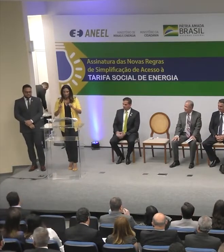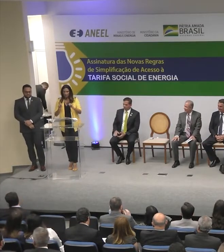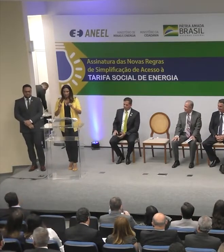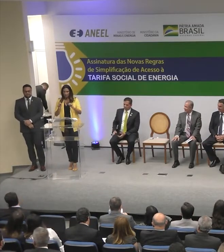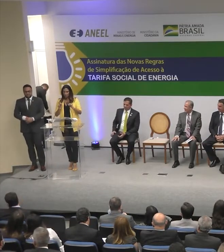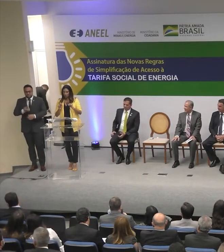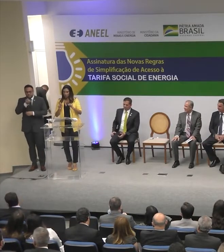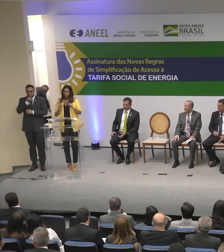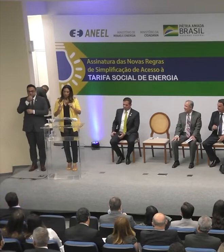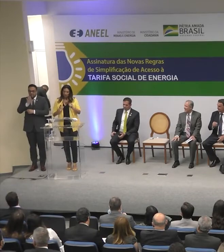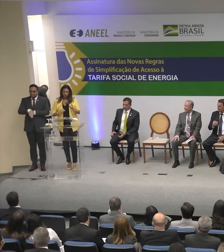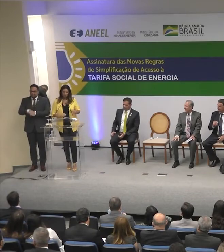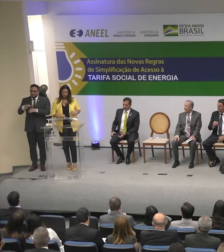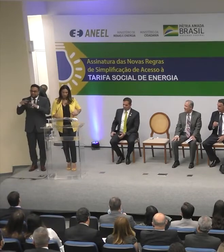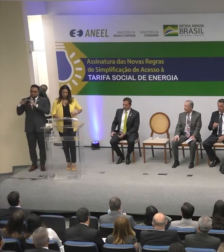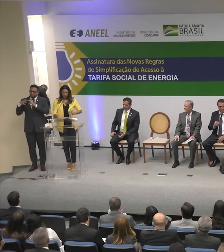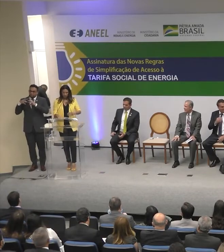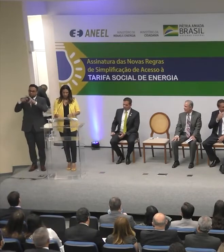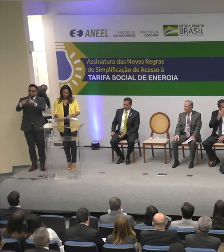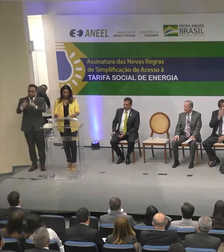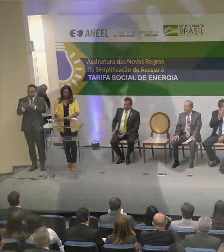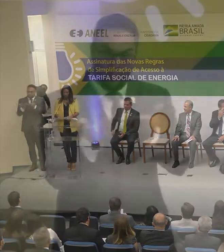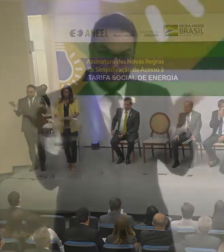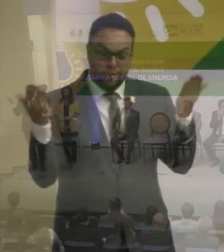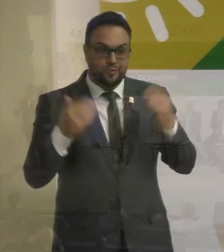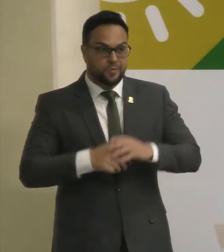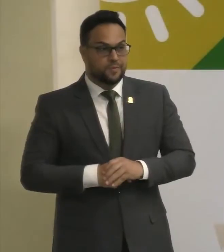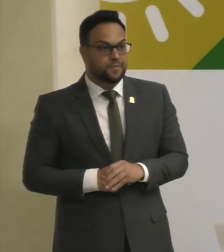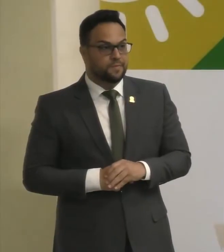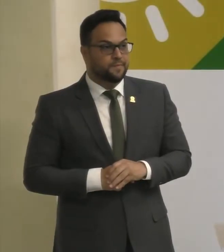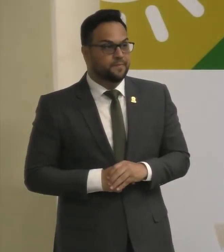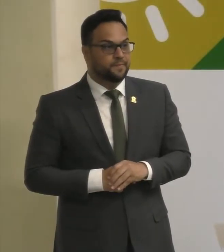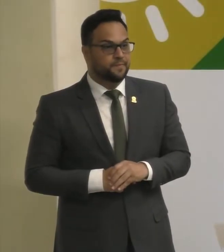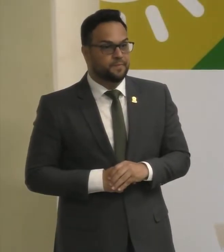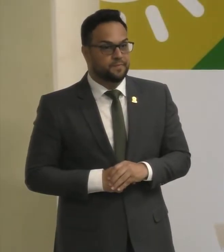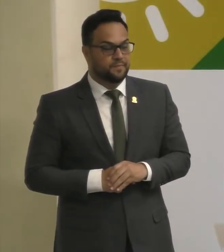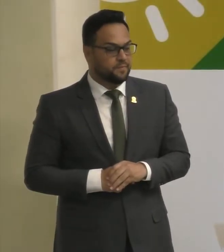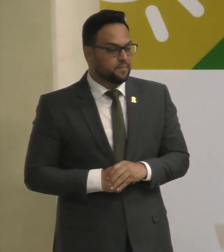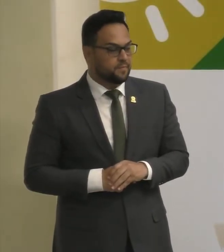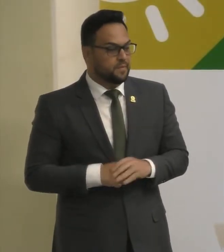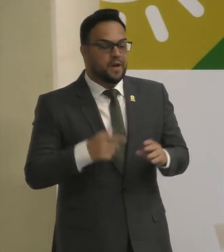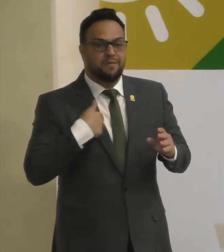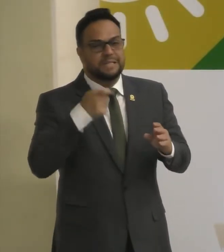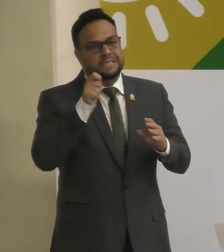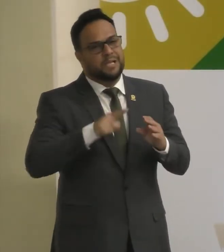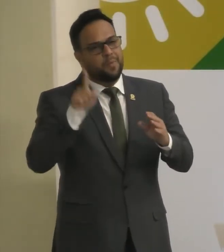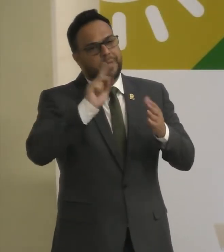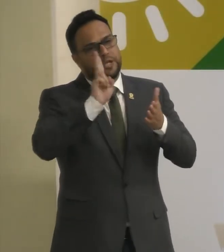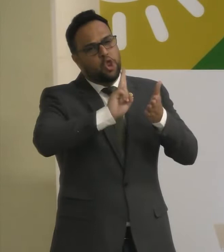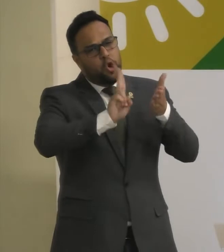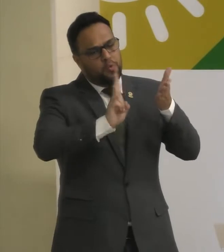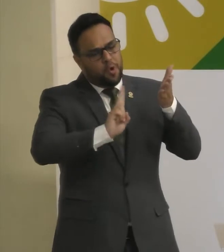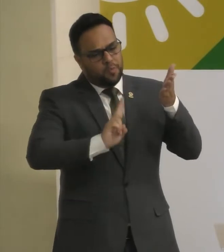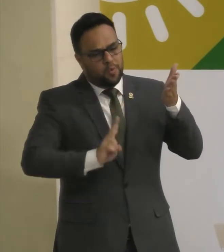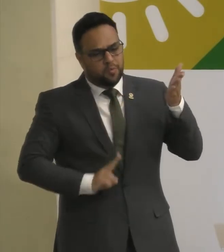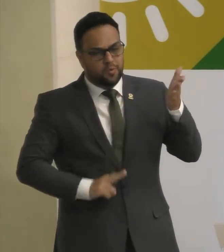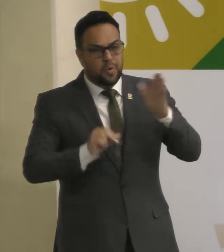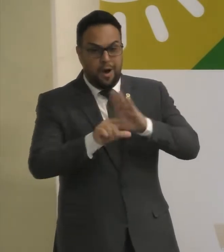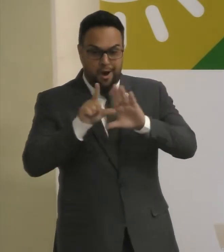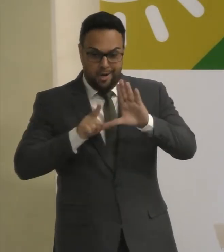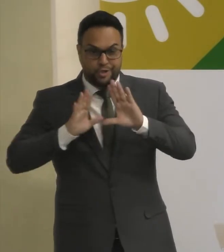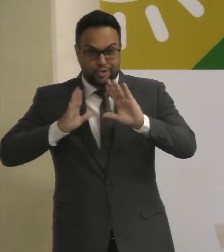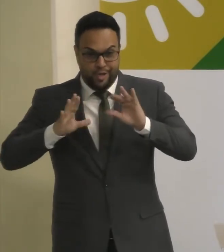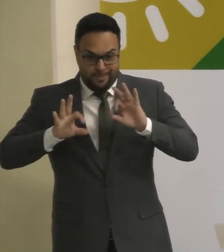Boa tarde a todas E a todos Se me permitem Aqui eu vou Pular a nominata Porque já falaram O nome de